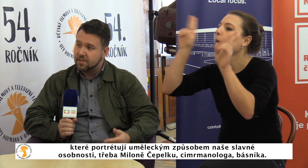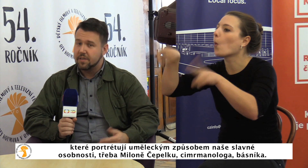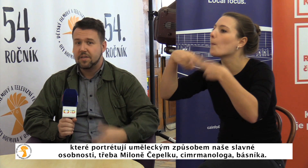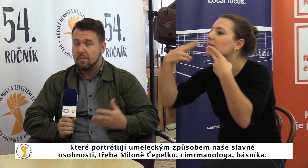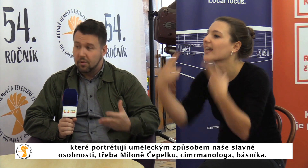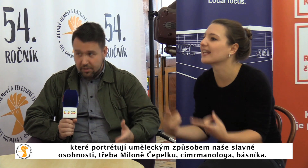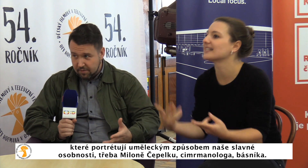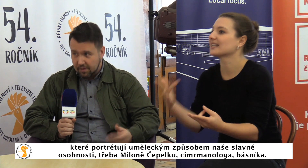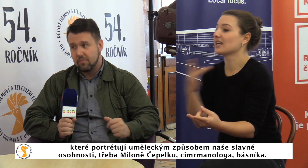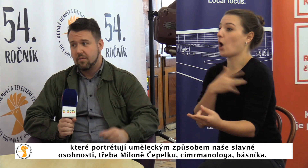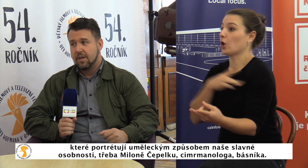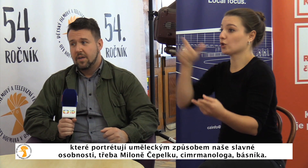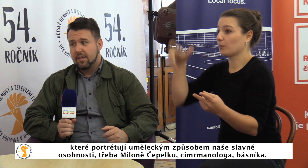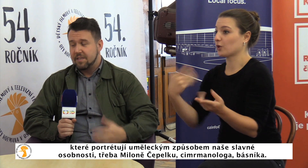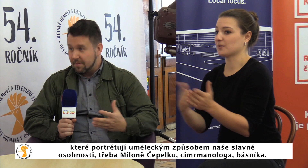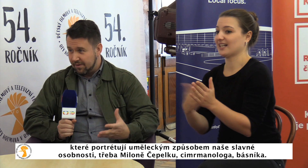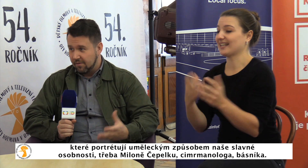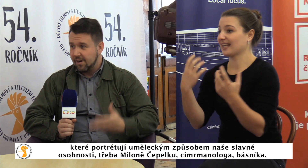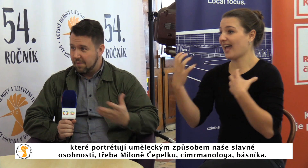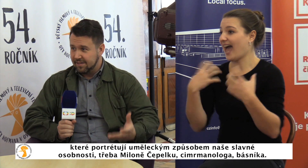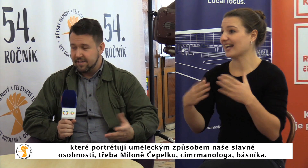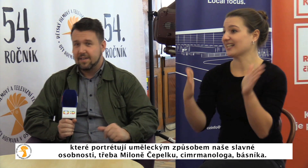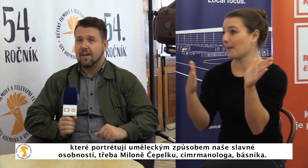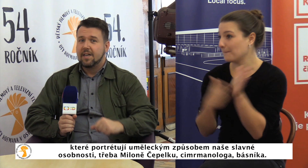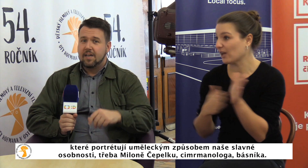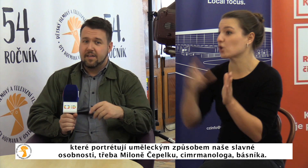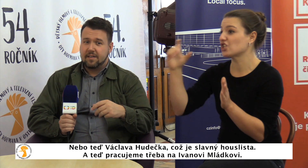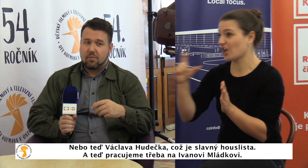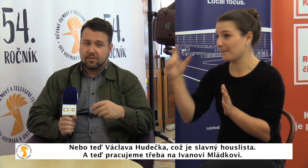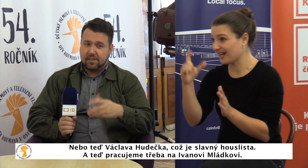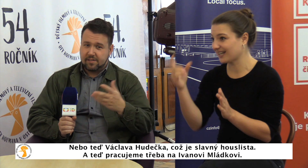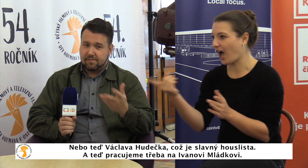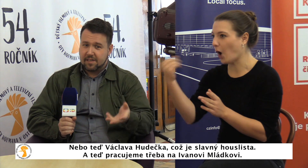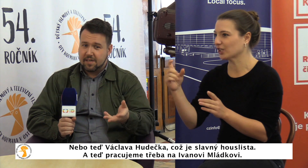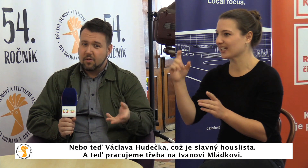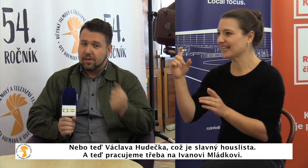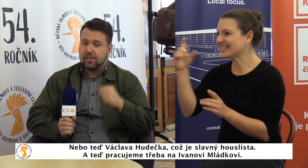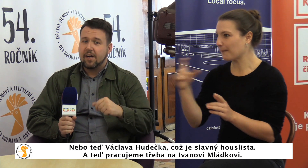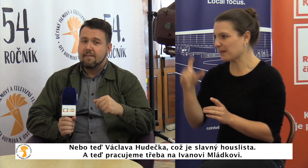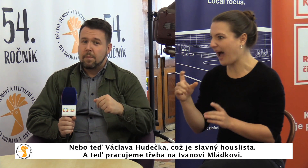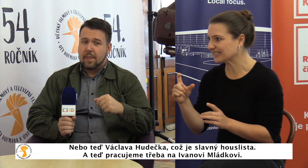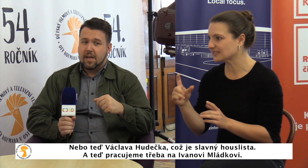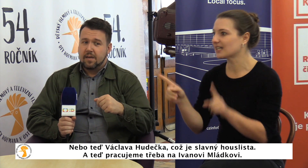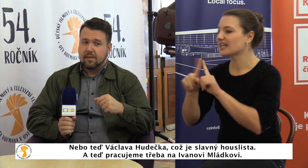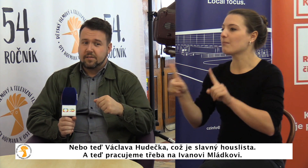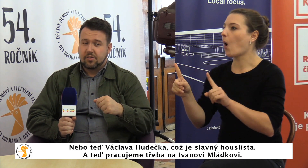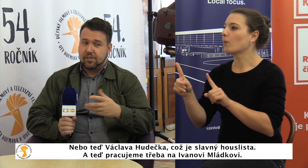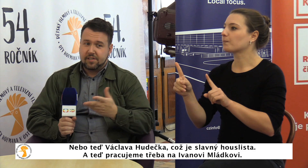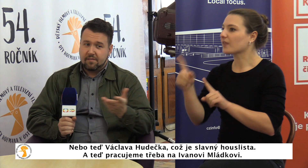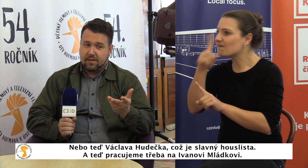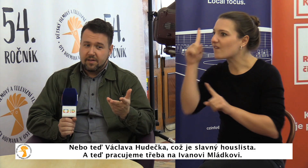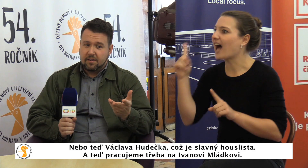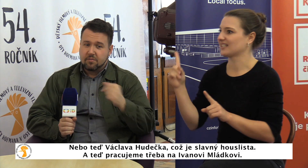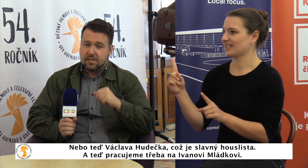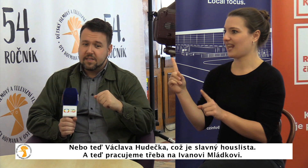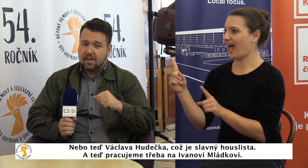osobnosti, třeba Miloně Čepelku, Cimrmanologa, Básníka, nebo teď Václava Hudečka, což